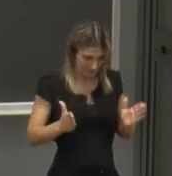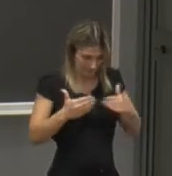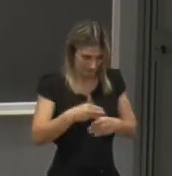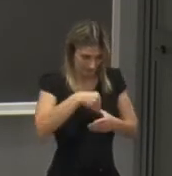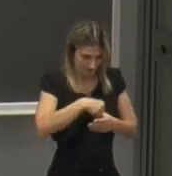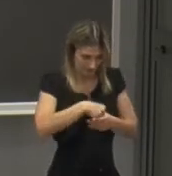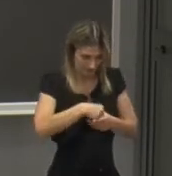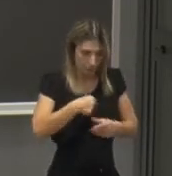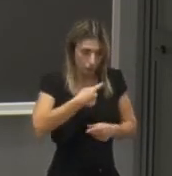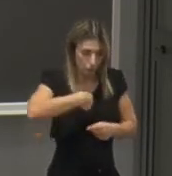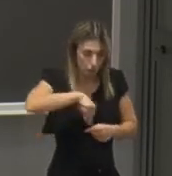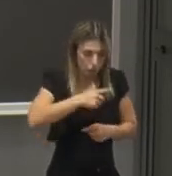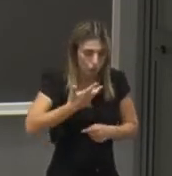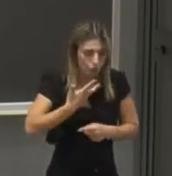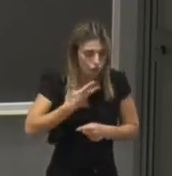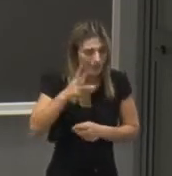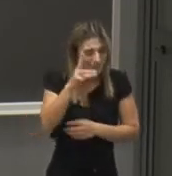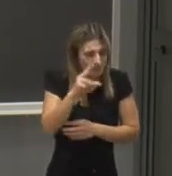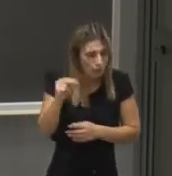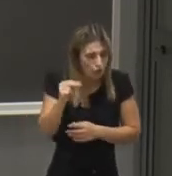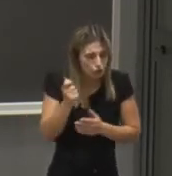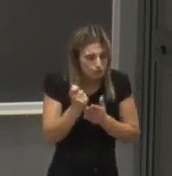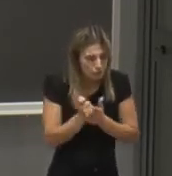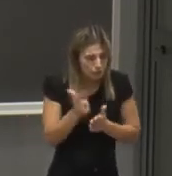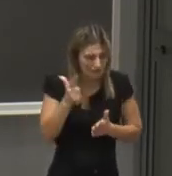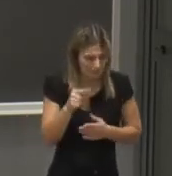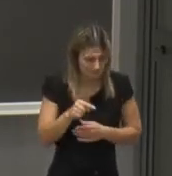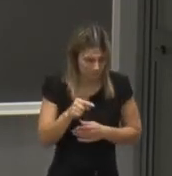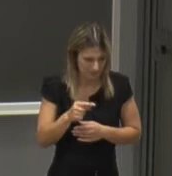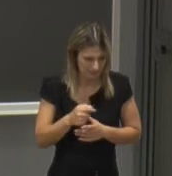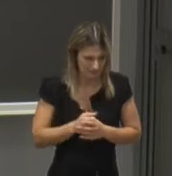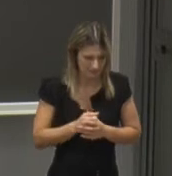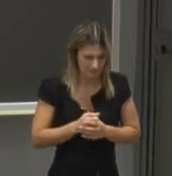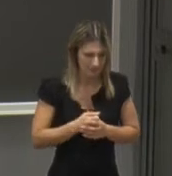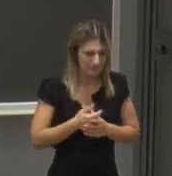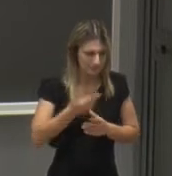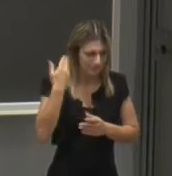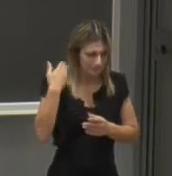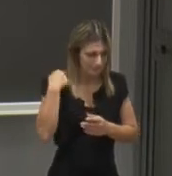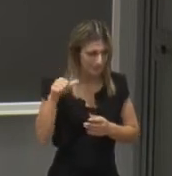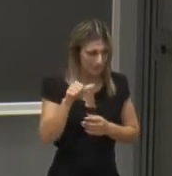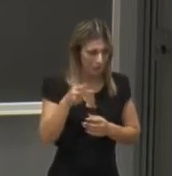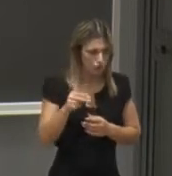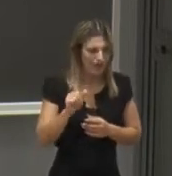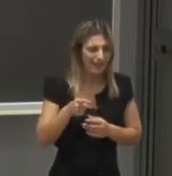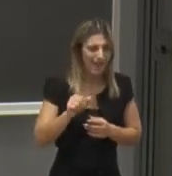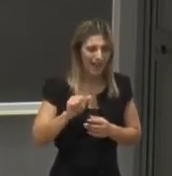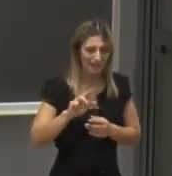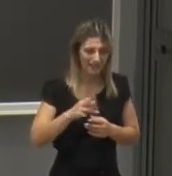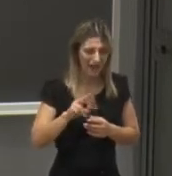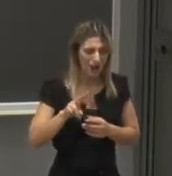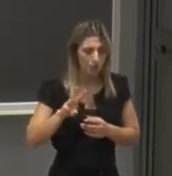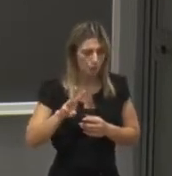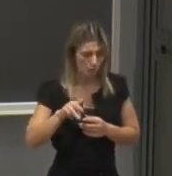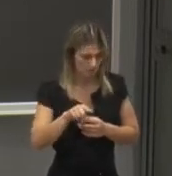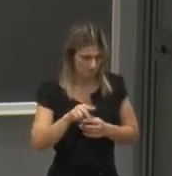dipartimento abbiamo avuto dei riconoscimenti importanti nel cosiddetto Shanghai Aruo Ranking che è un